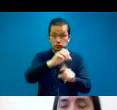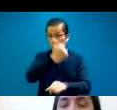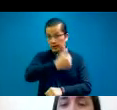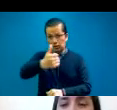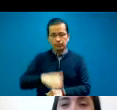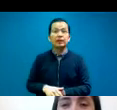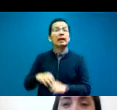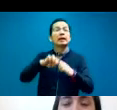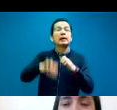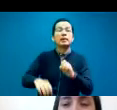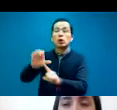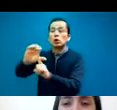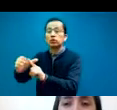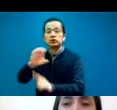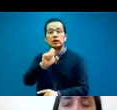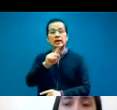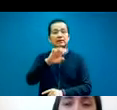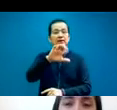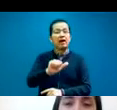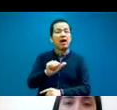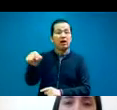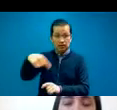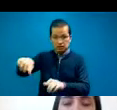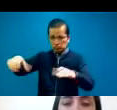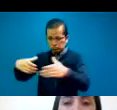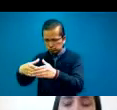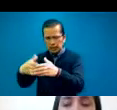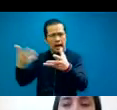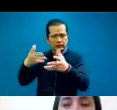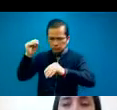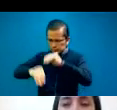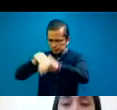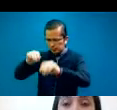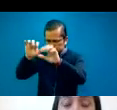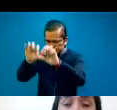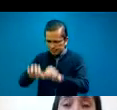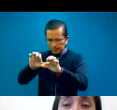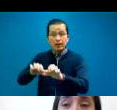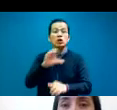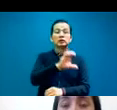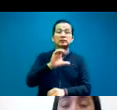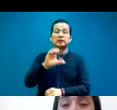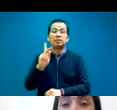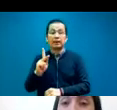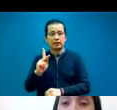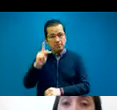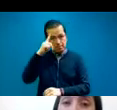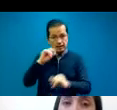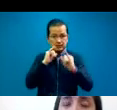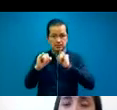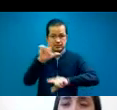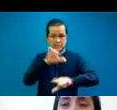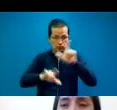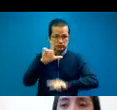se trabajó en la construcción colectiva de un código de conducta profesional de intérpretes de lengua de